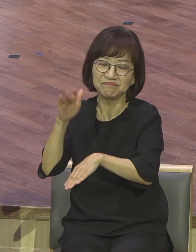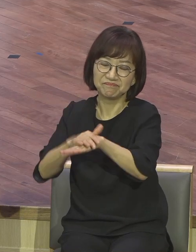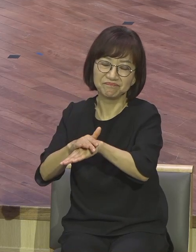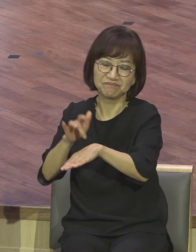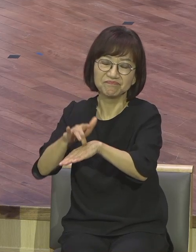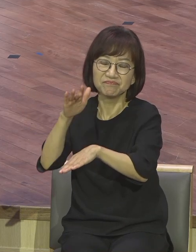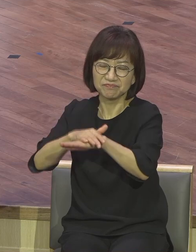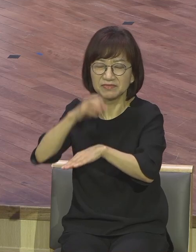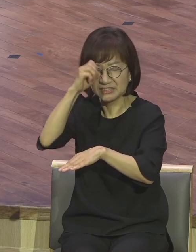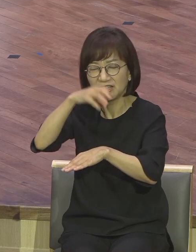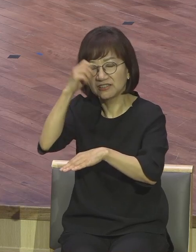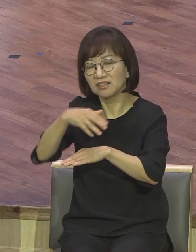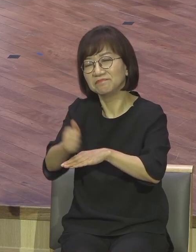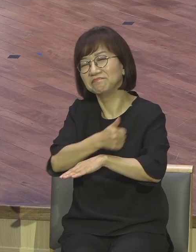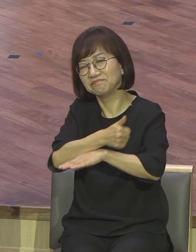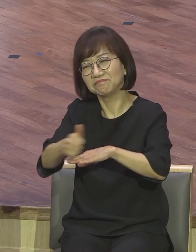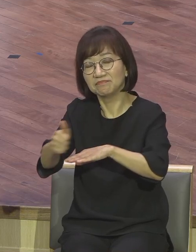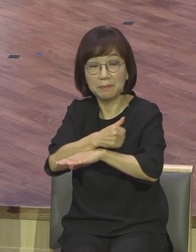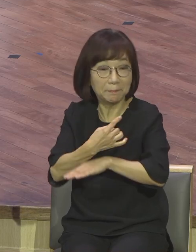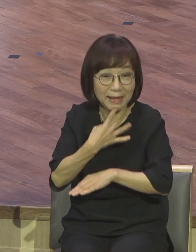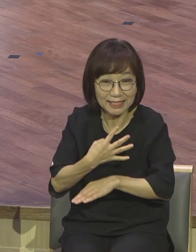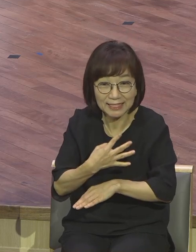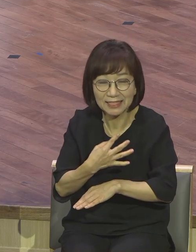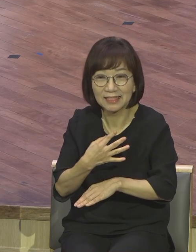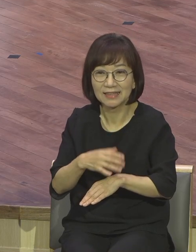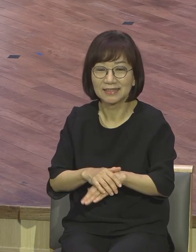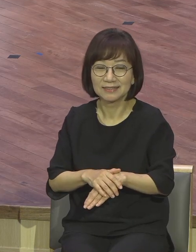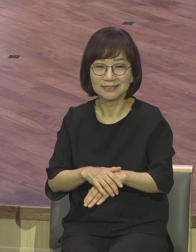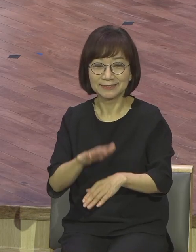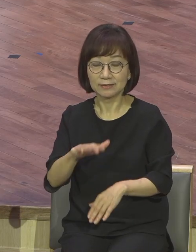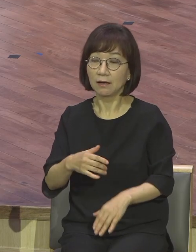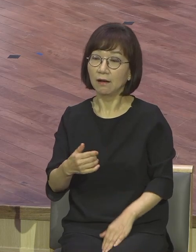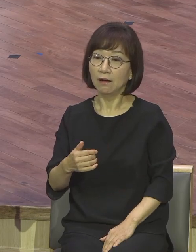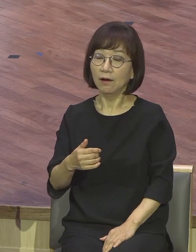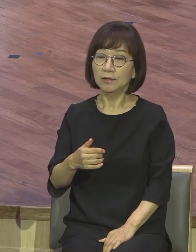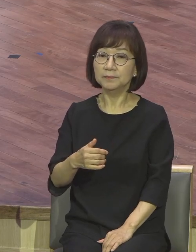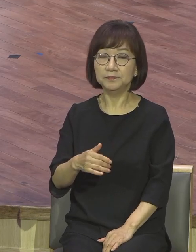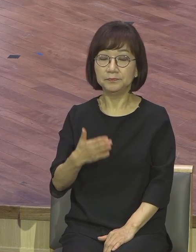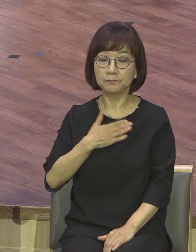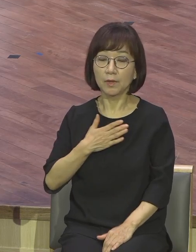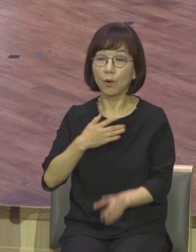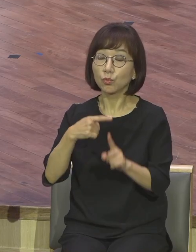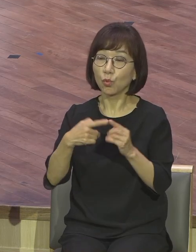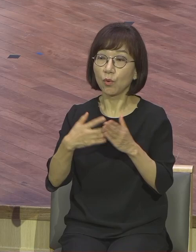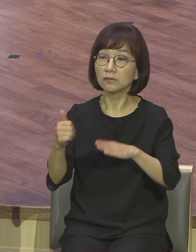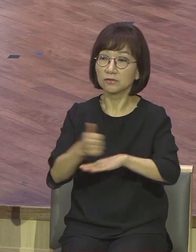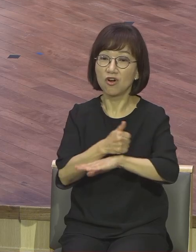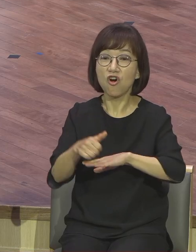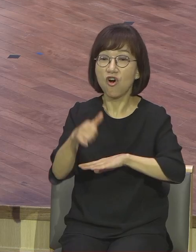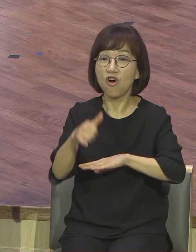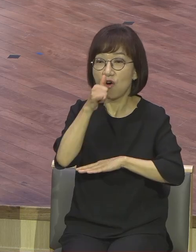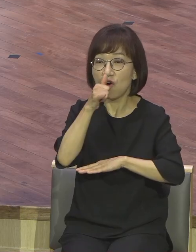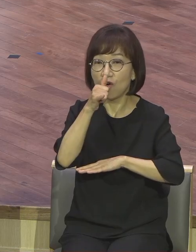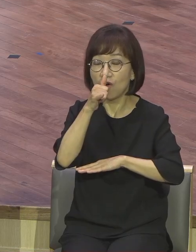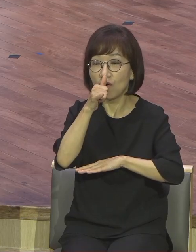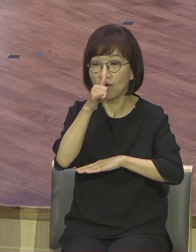있죠. 교회 안에 많이 있어요. 신앙생활을 합니다. 교회는 합니다. 그런데 실제적인